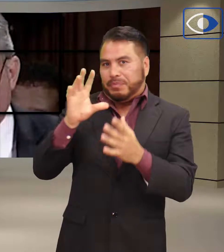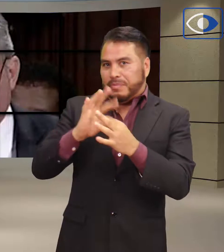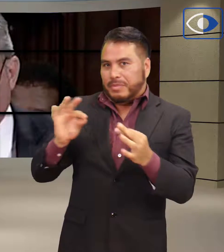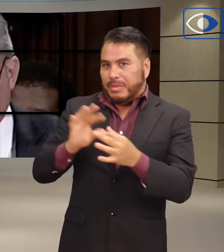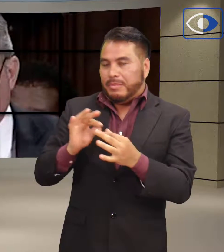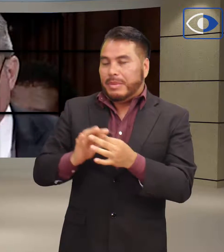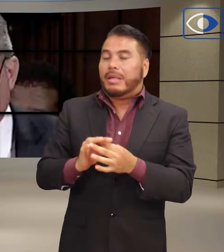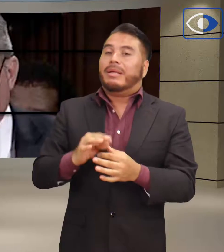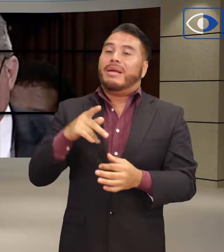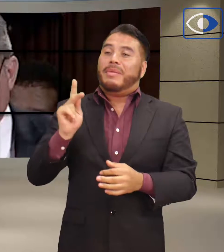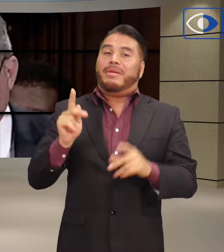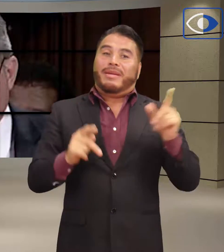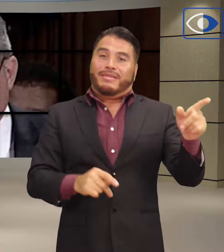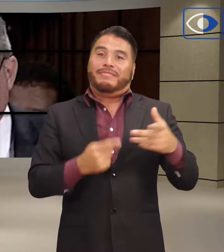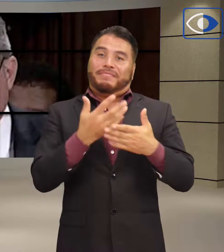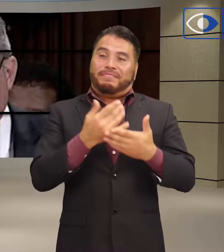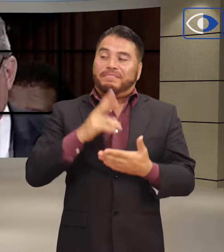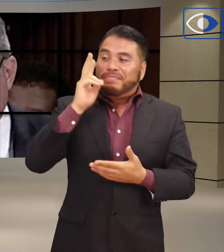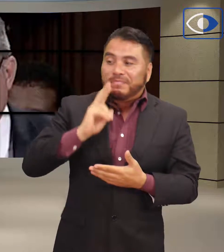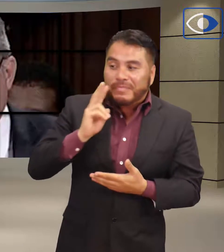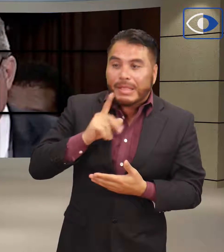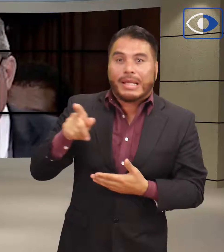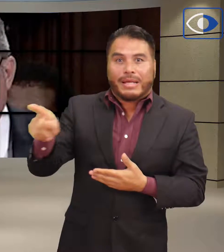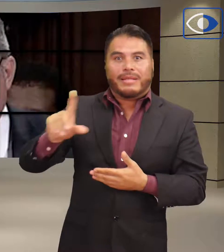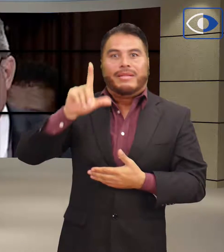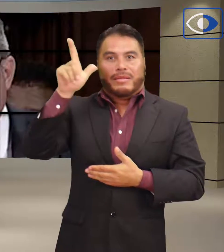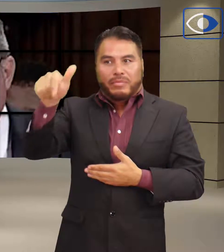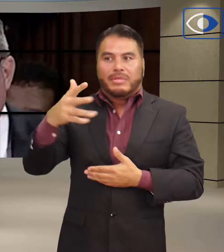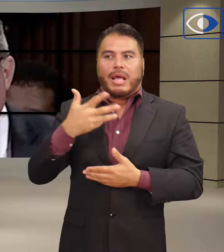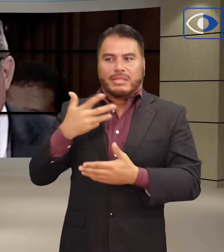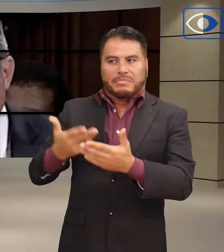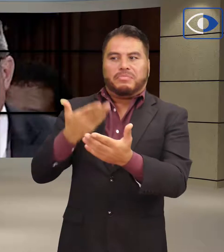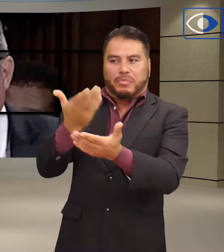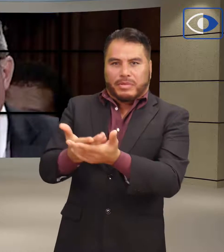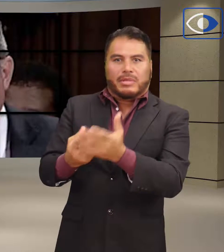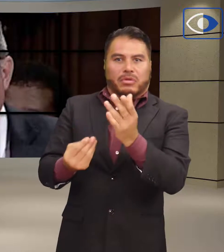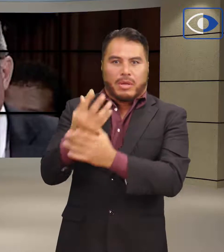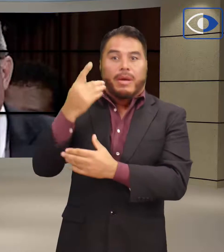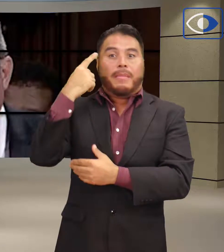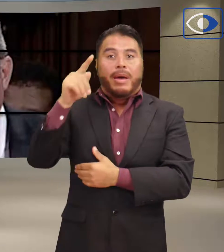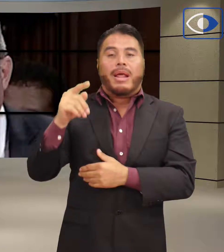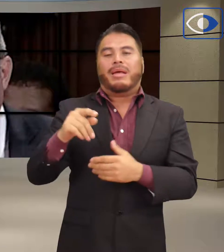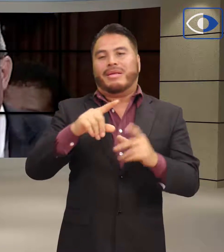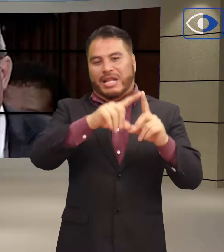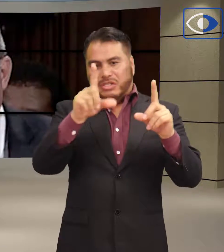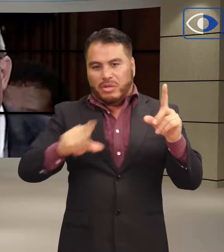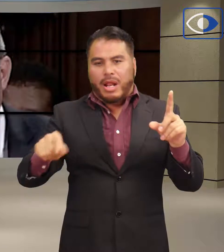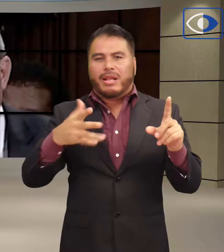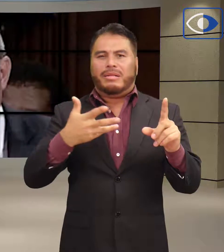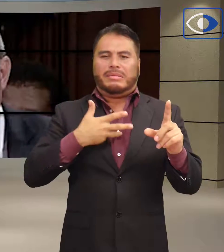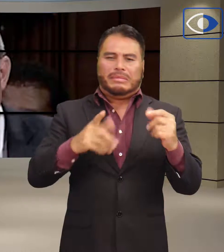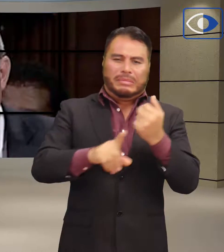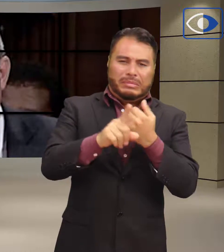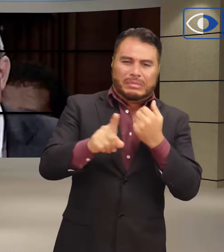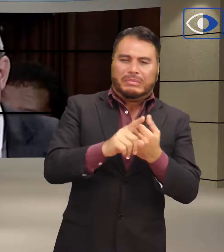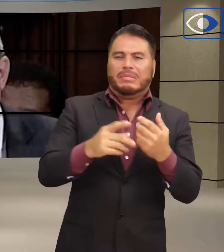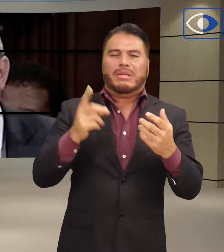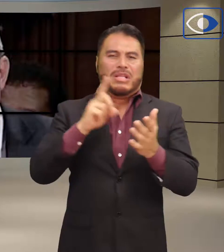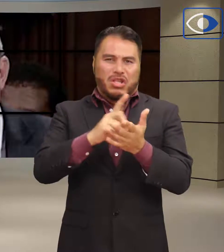Aunque detalles específicos de esa estrategia sobre drogas no fueron presentados, esperamos que esta contenga medidas concretas y